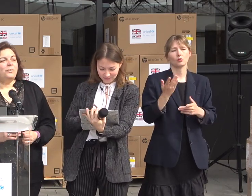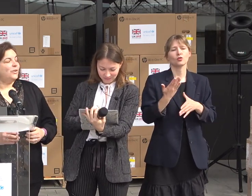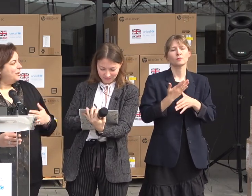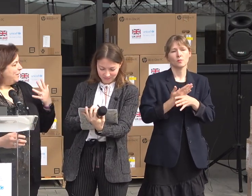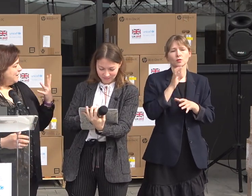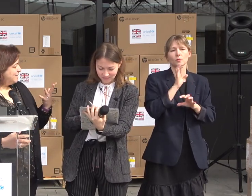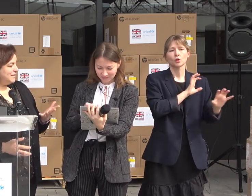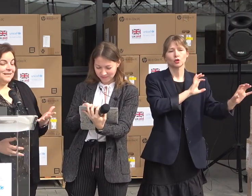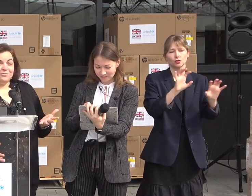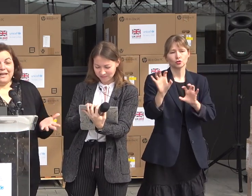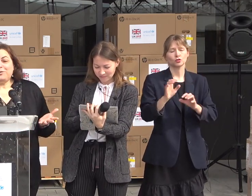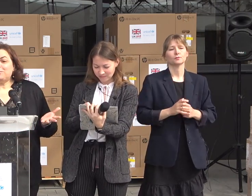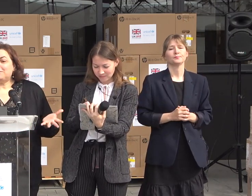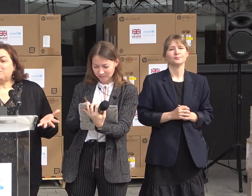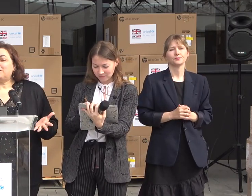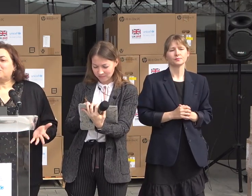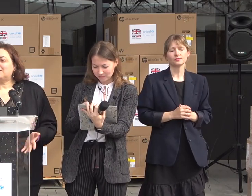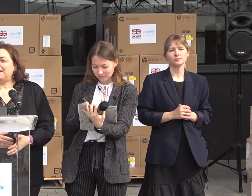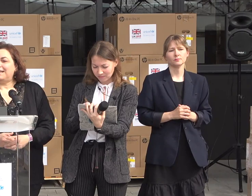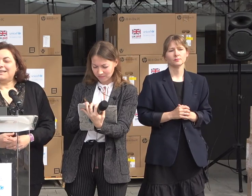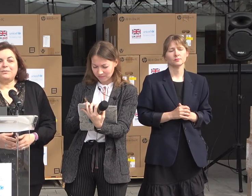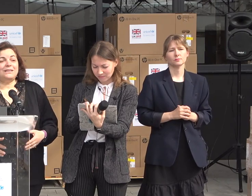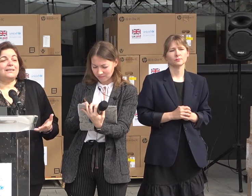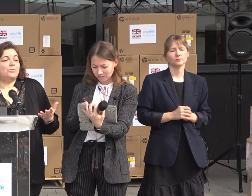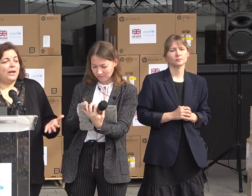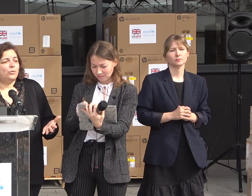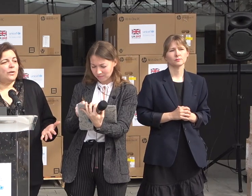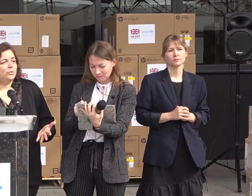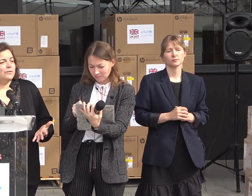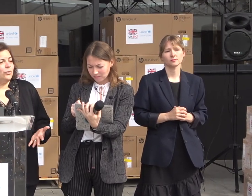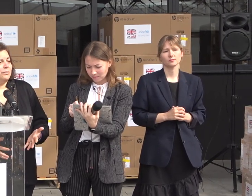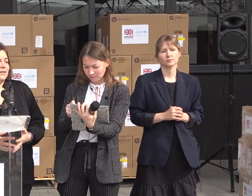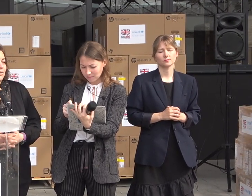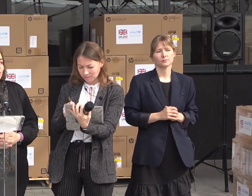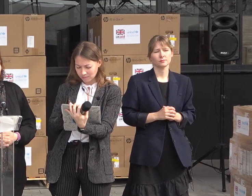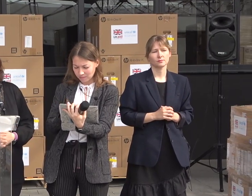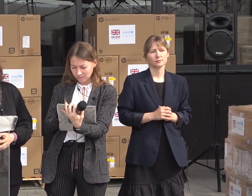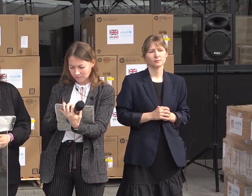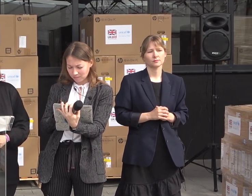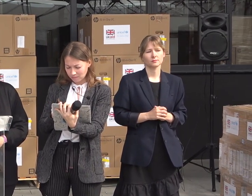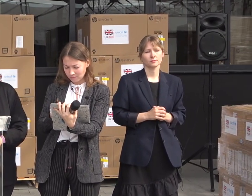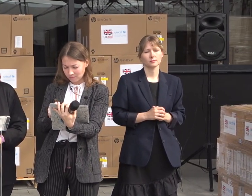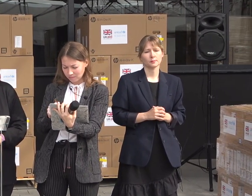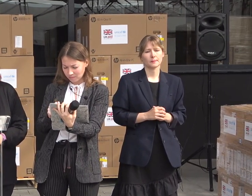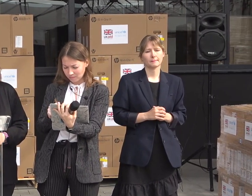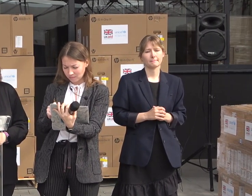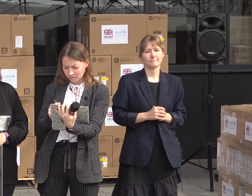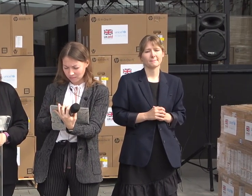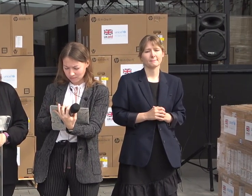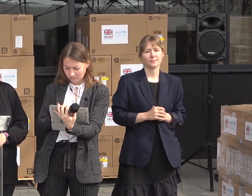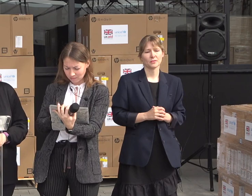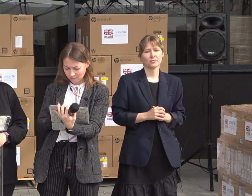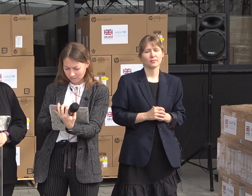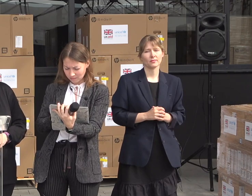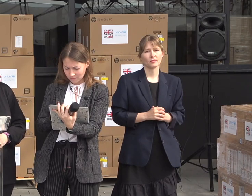When we talk about this valuable donation today estimated at around $1.4 million you all know we are not talking